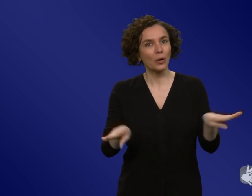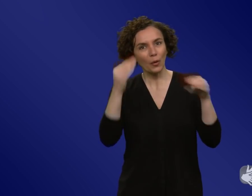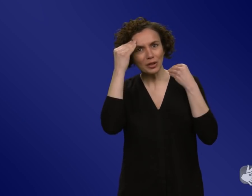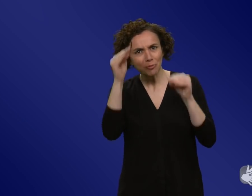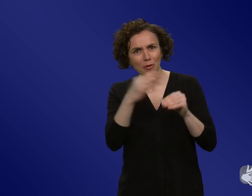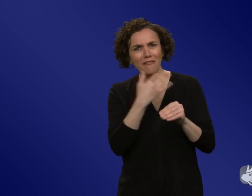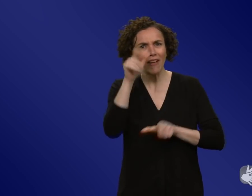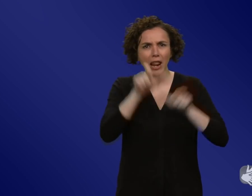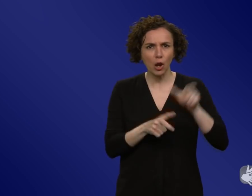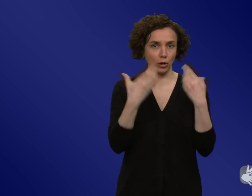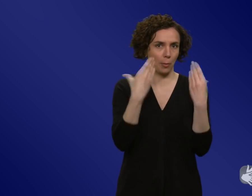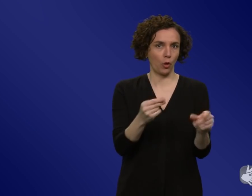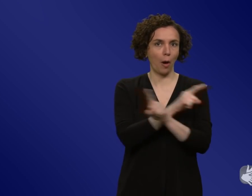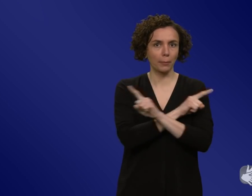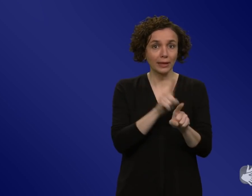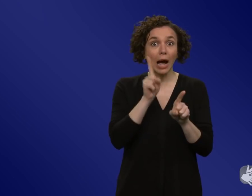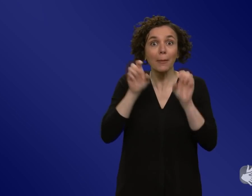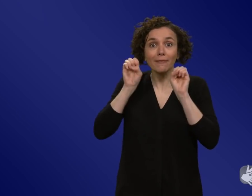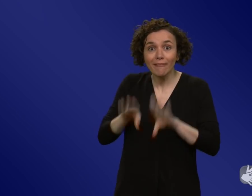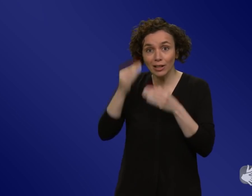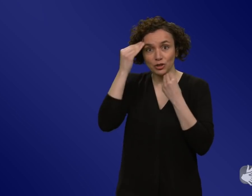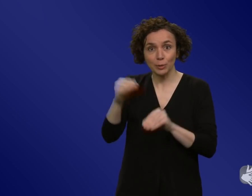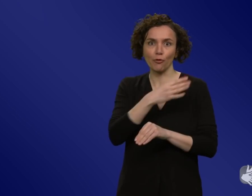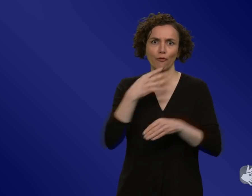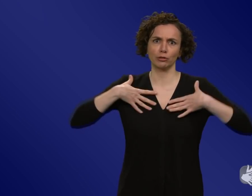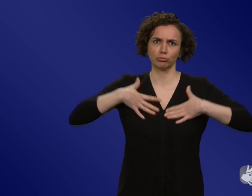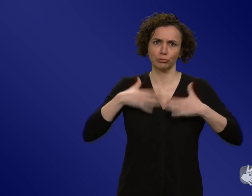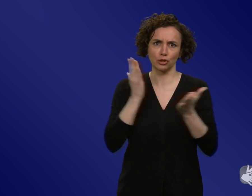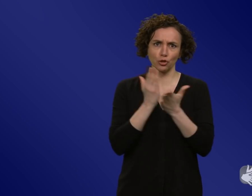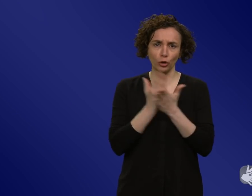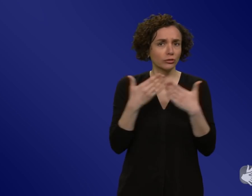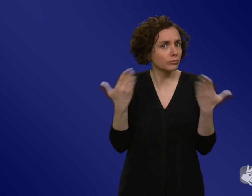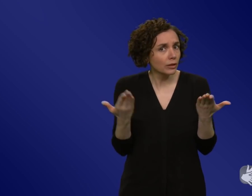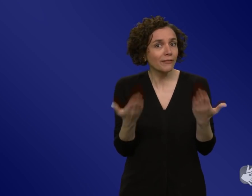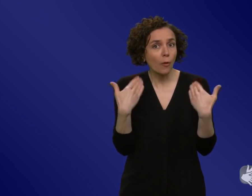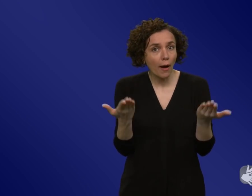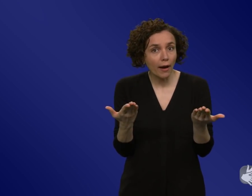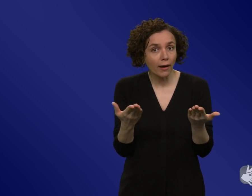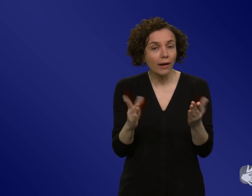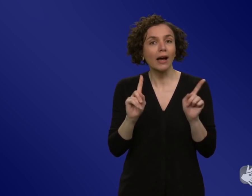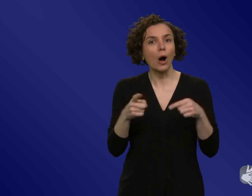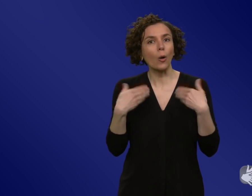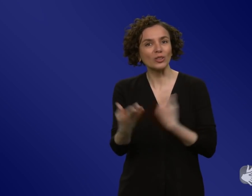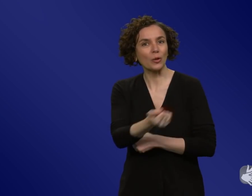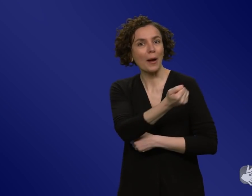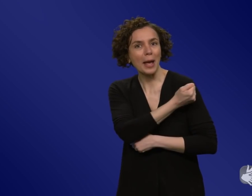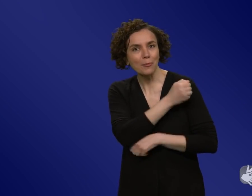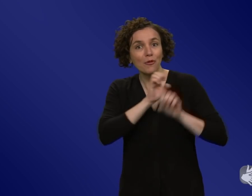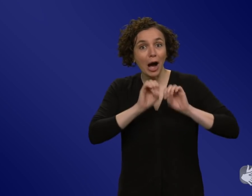erreicht? Fehlinformationen aber schon. Und wie ist es zu erklären, dass die Impfkampagnen in anderen Ländern viel besser funktioniert haben als in